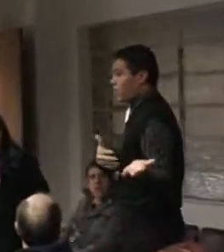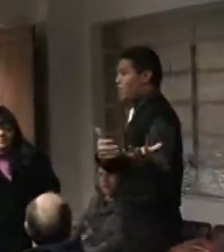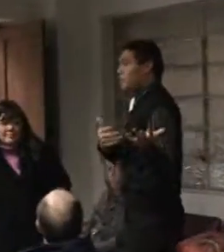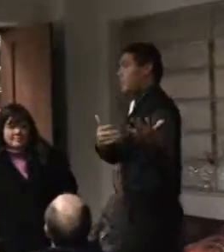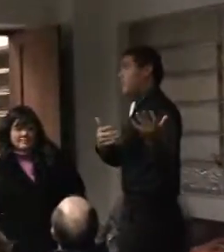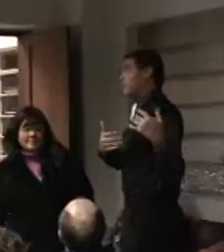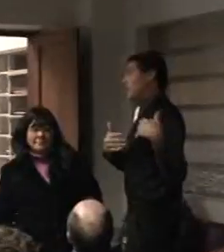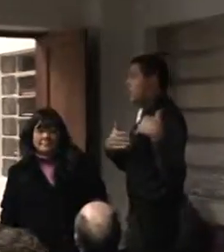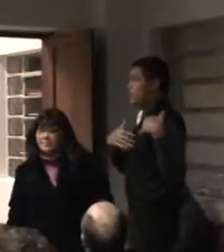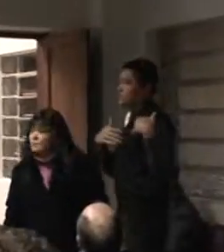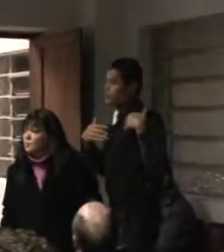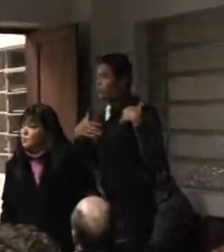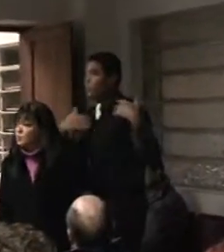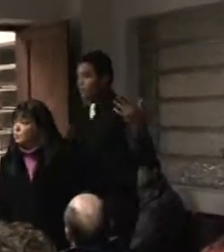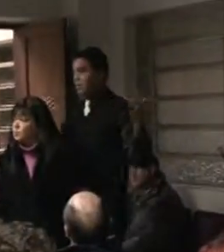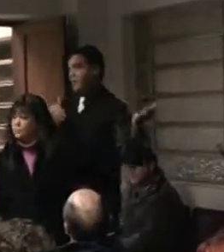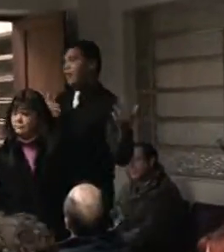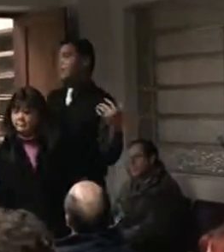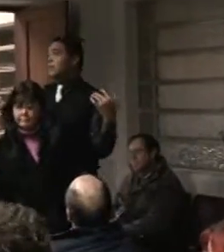é de importante para eles.